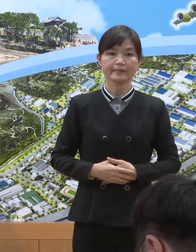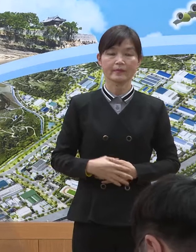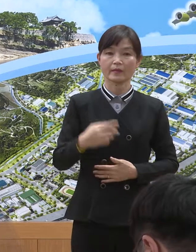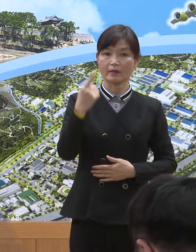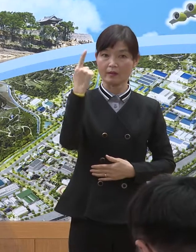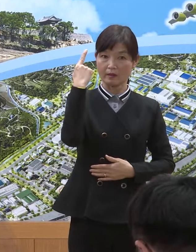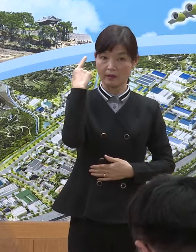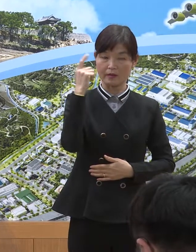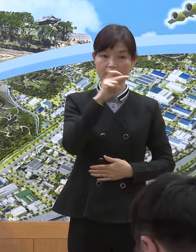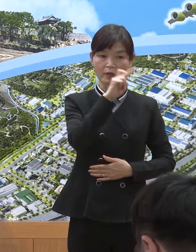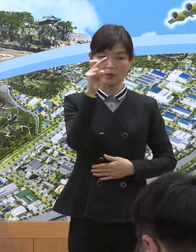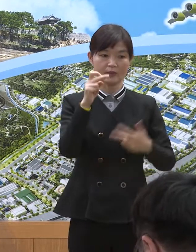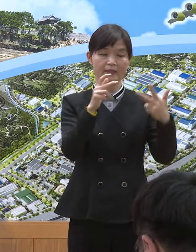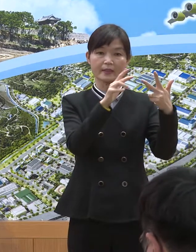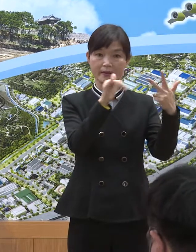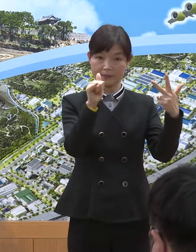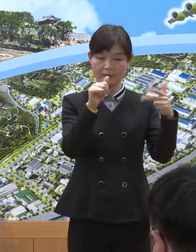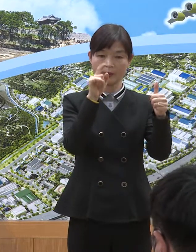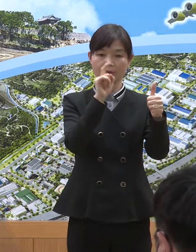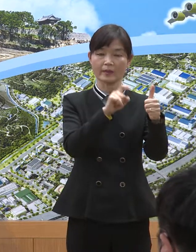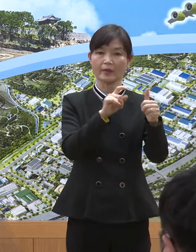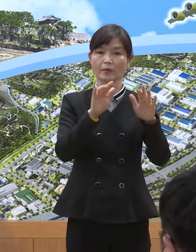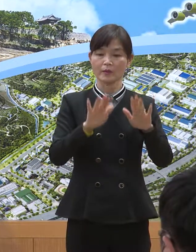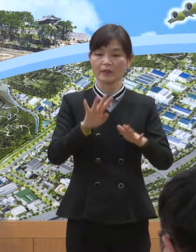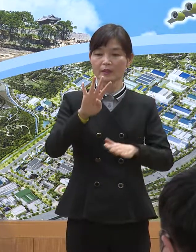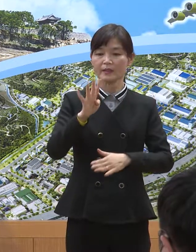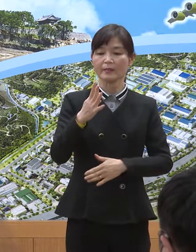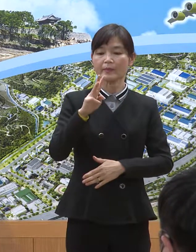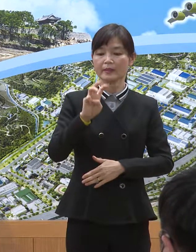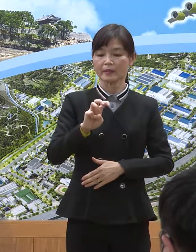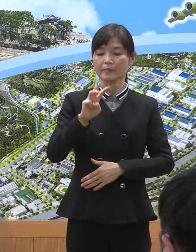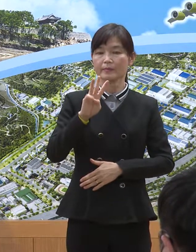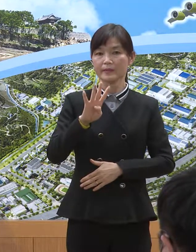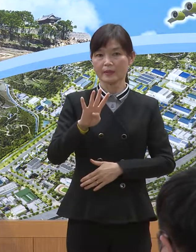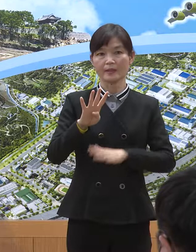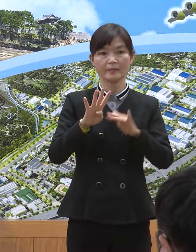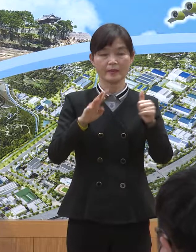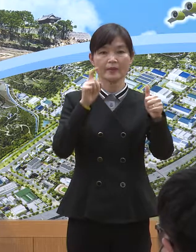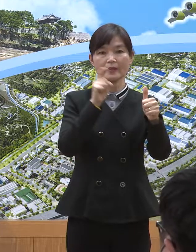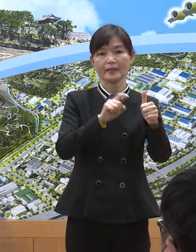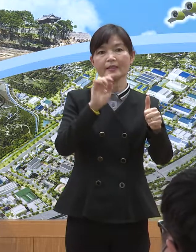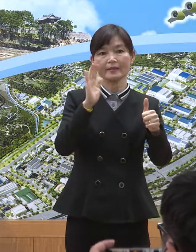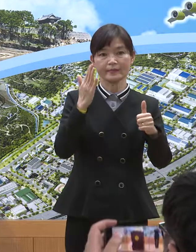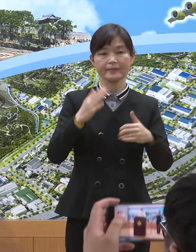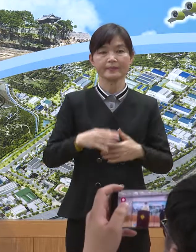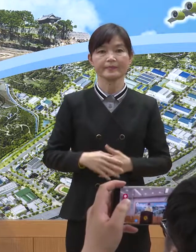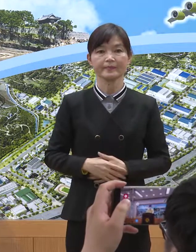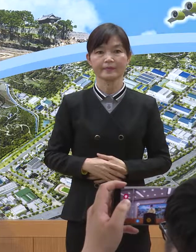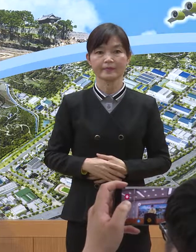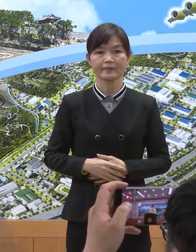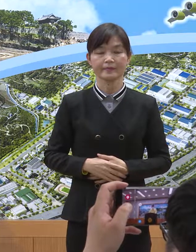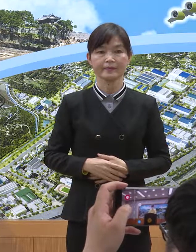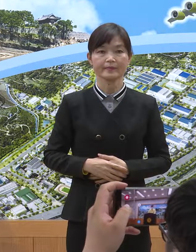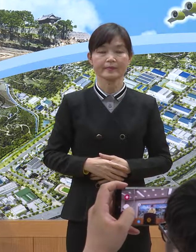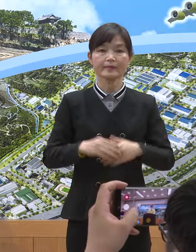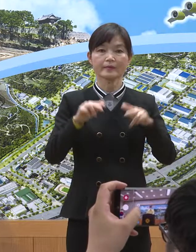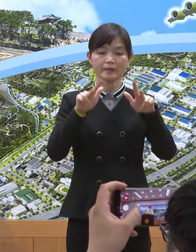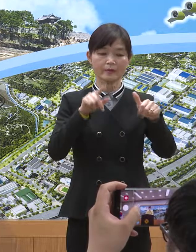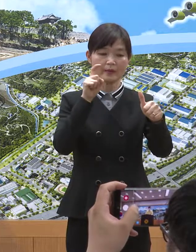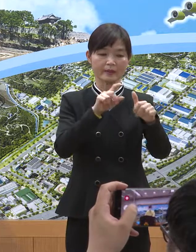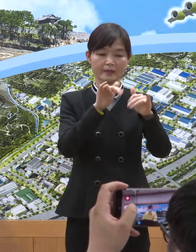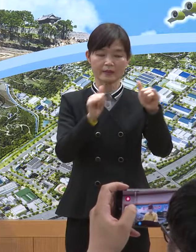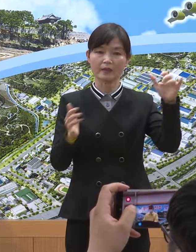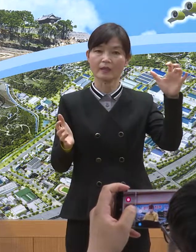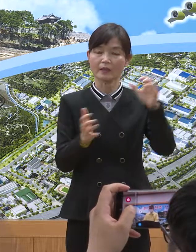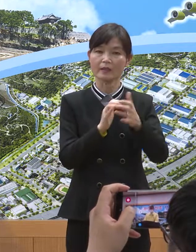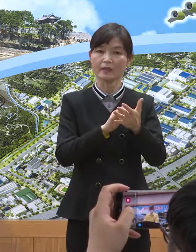어제 불핀 이후 7명, 오늘 433명의 확진자가 발생하였습니다. 현재까지 누적